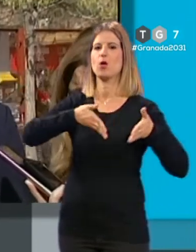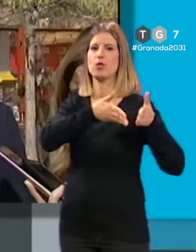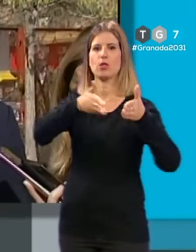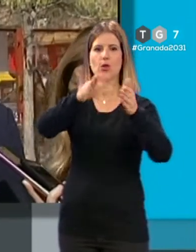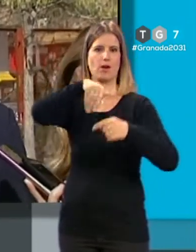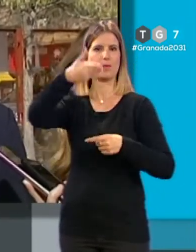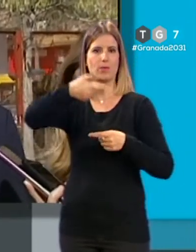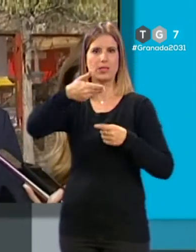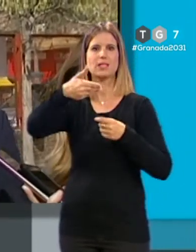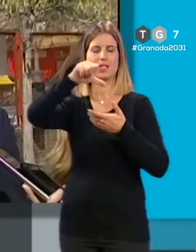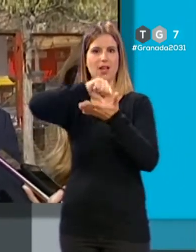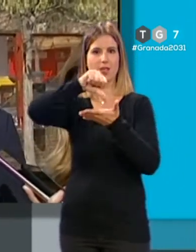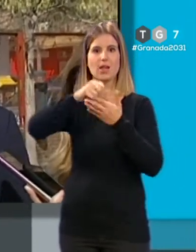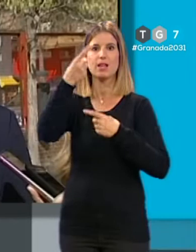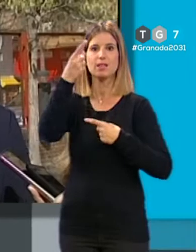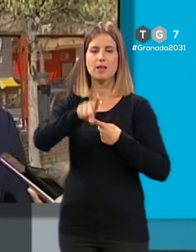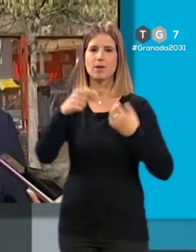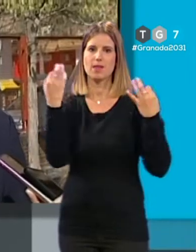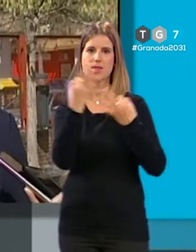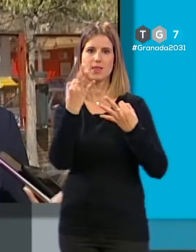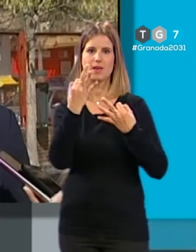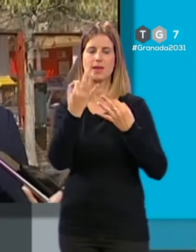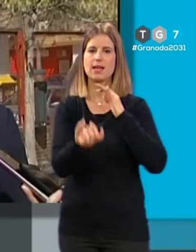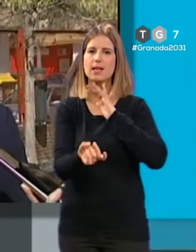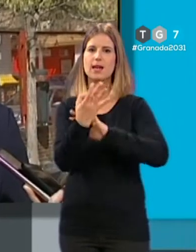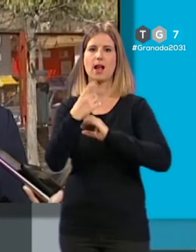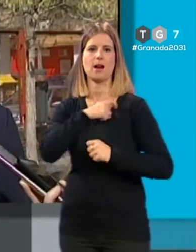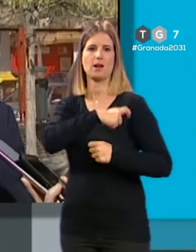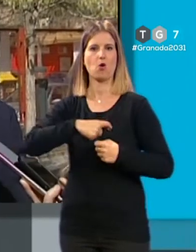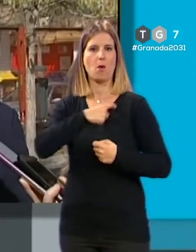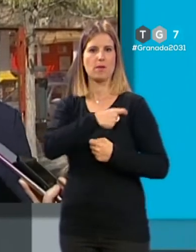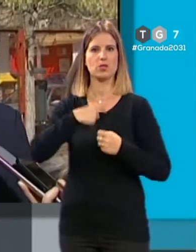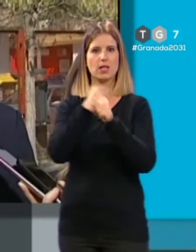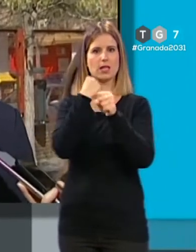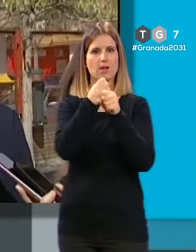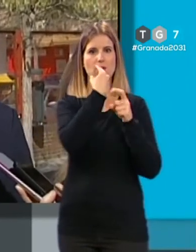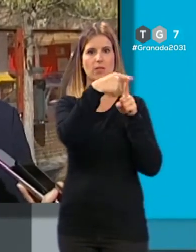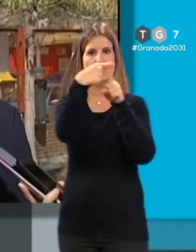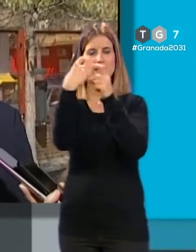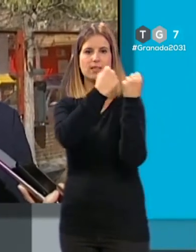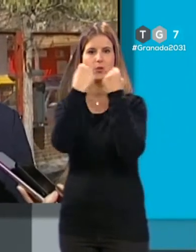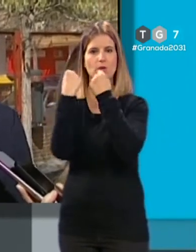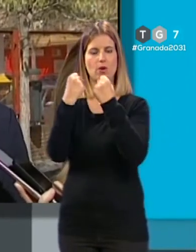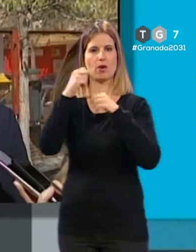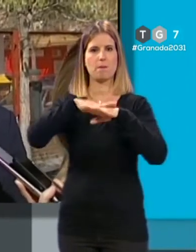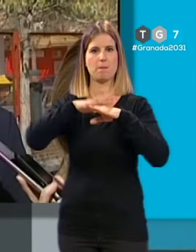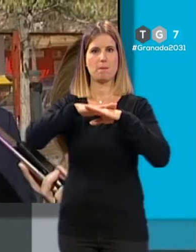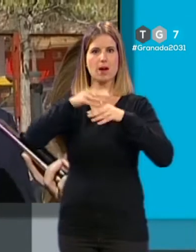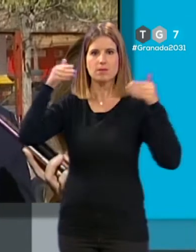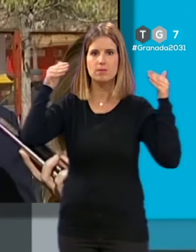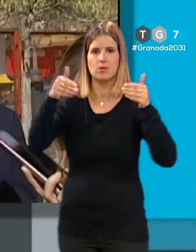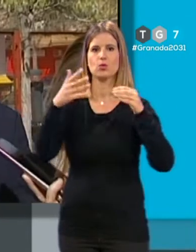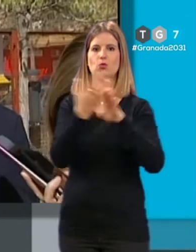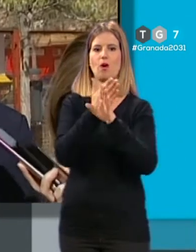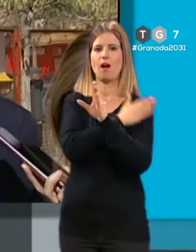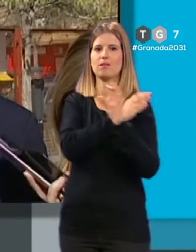repito, de la ciudad, pero como también tiene que ser el montar una mesa de trabajo entre las distintas instituciones para hacer todos los